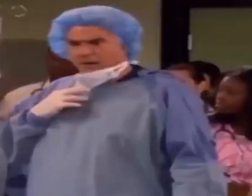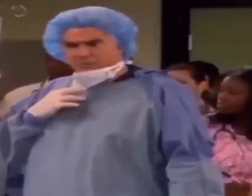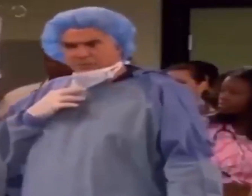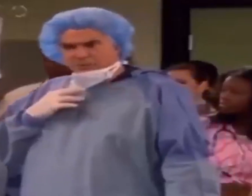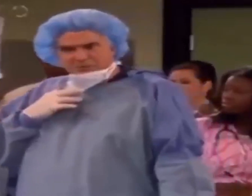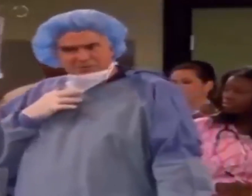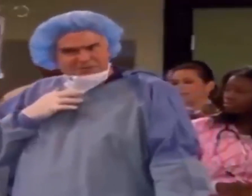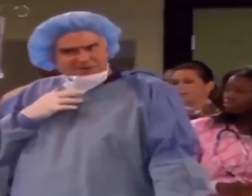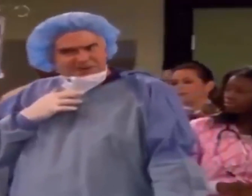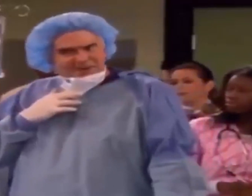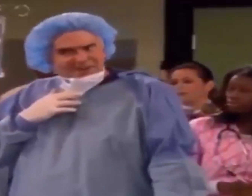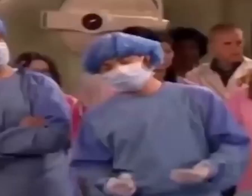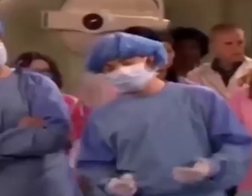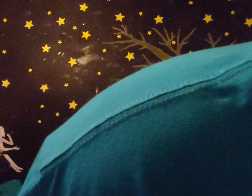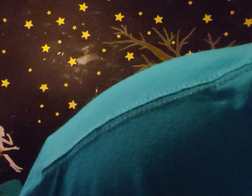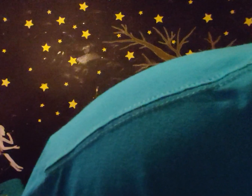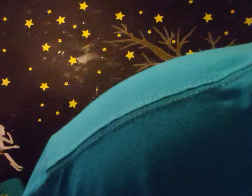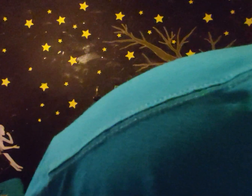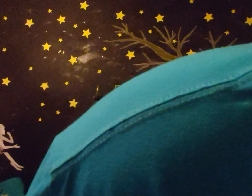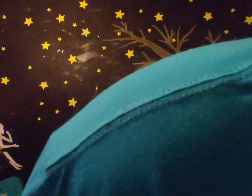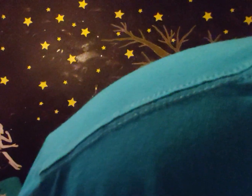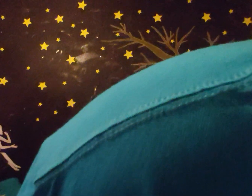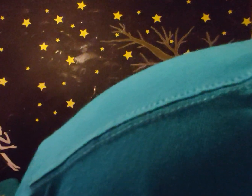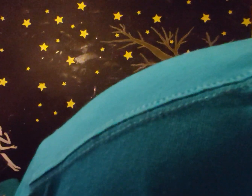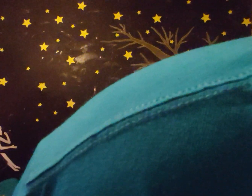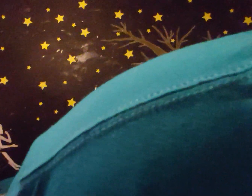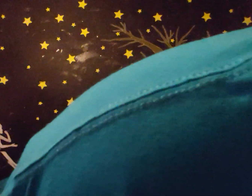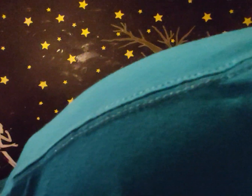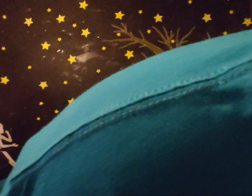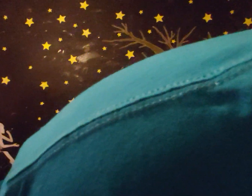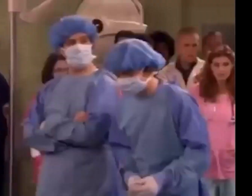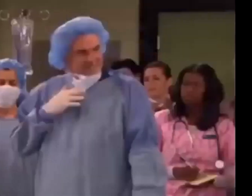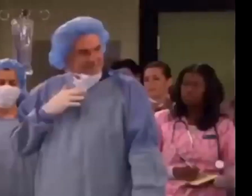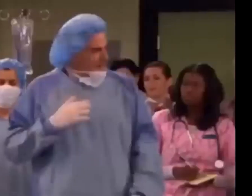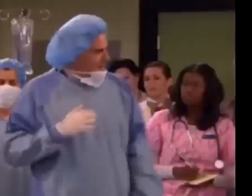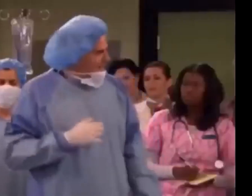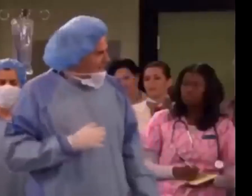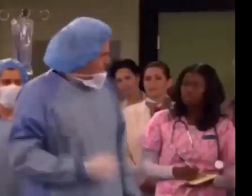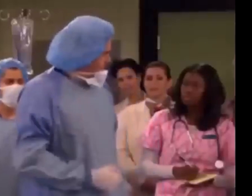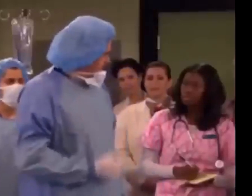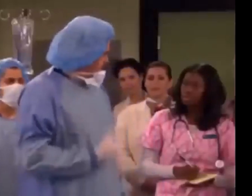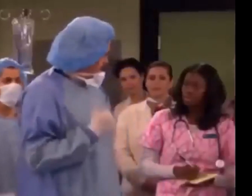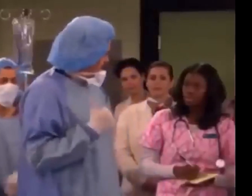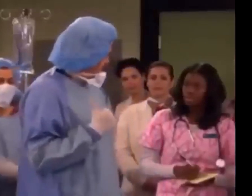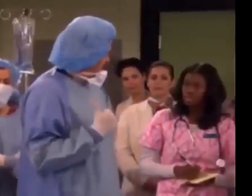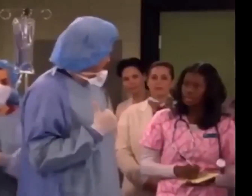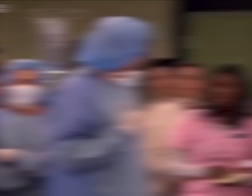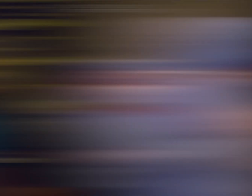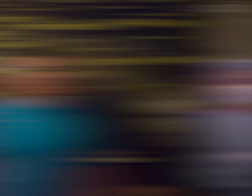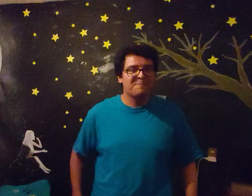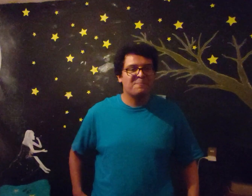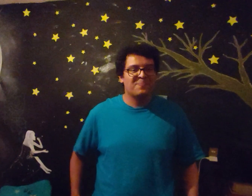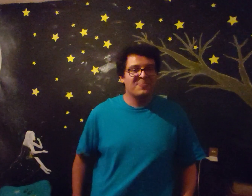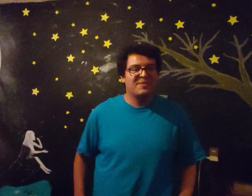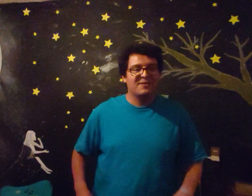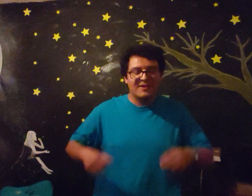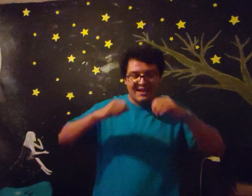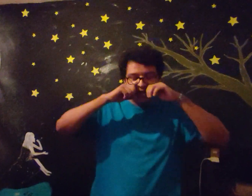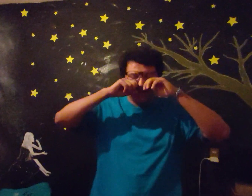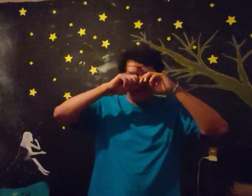van que galar ¿Que sí? Hay algo que este joven no haga bien Irene ¿Vas